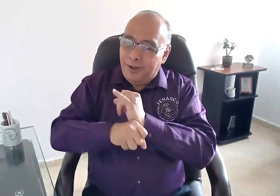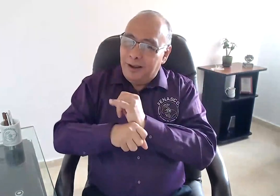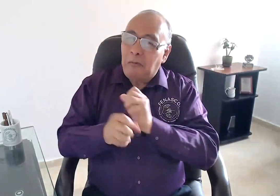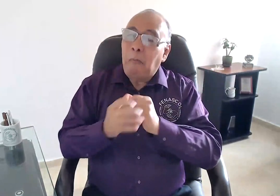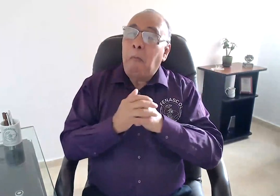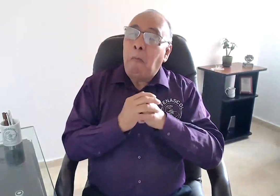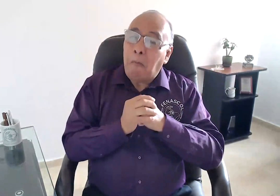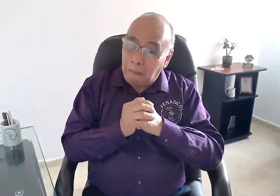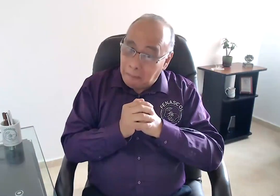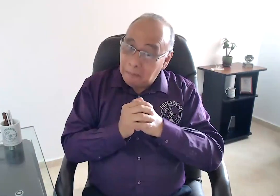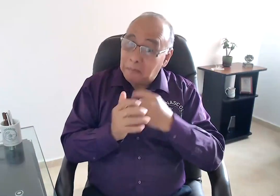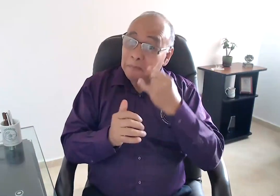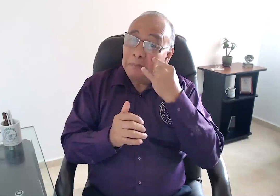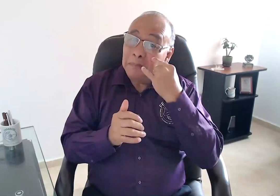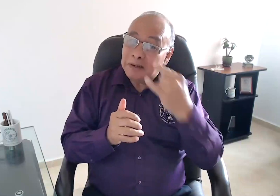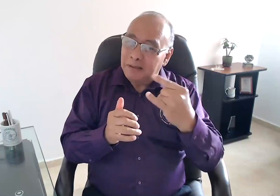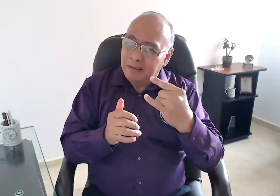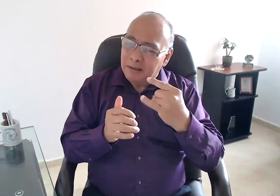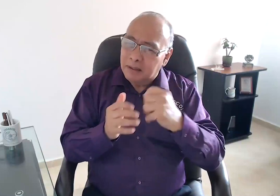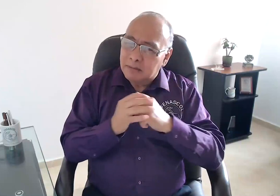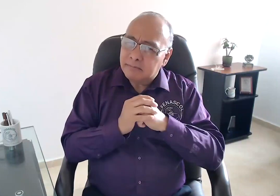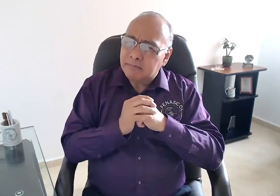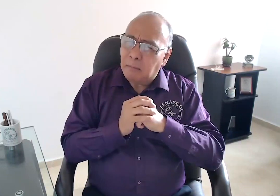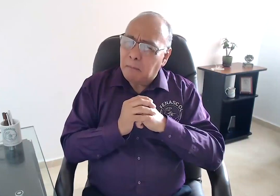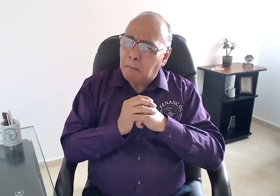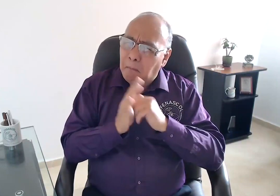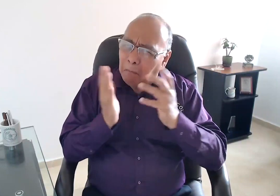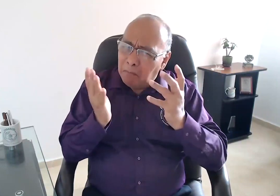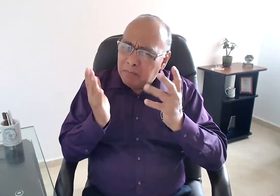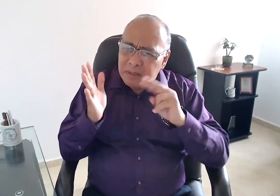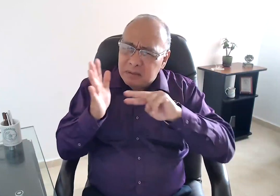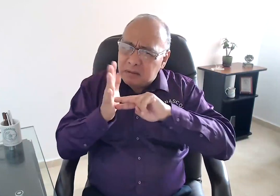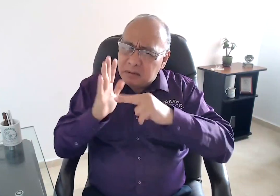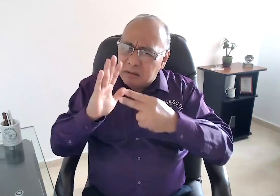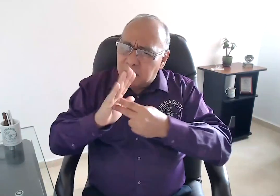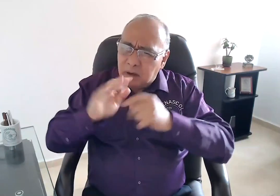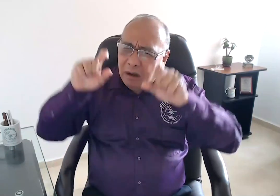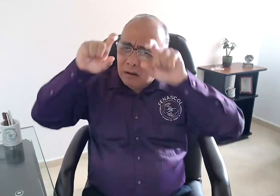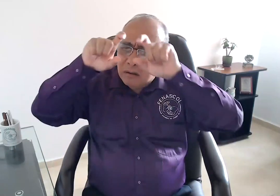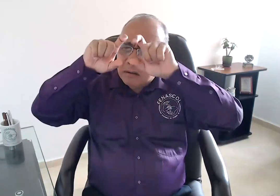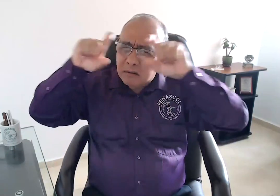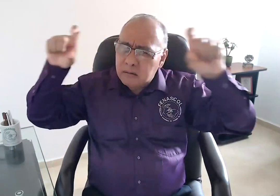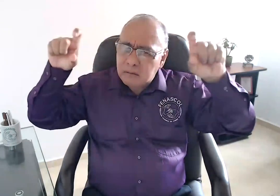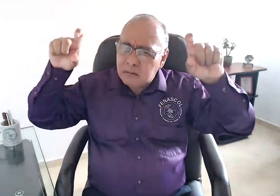Internacional de las Personas Sordas. Interesante, ¿verdad? Pero, ¿a qué hace referencia este eslogan?